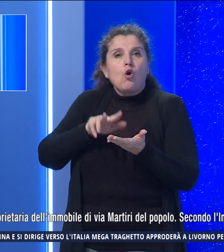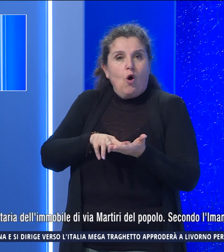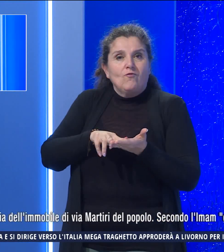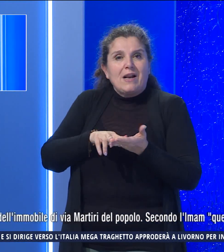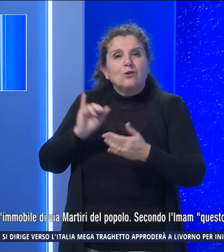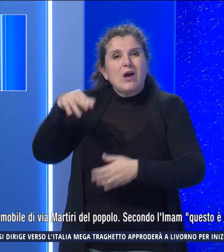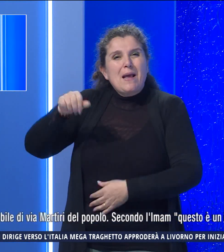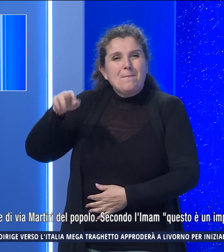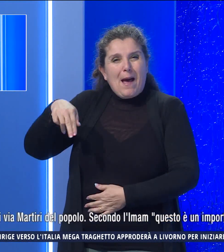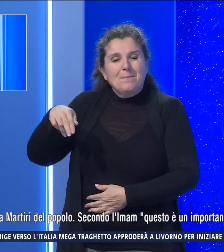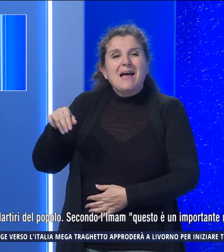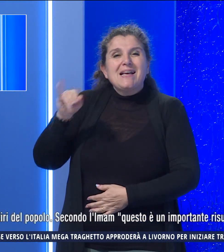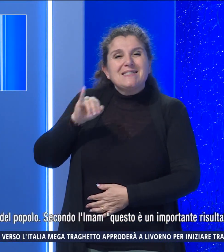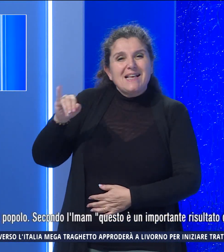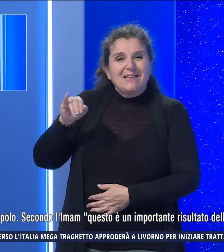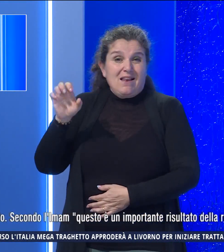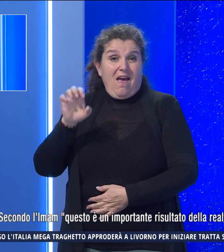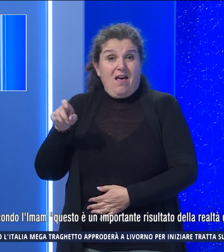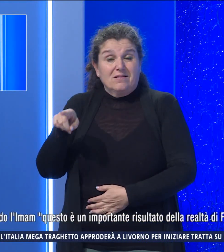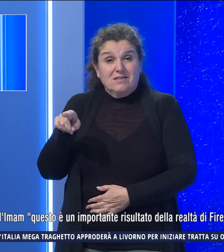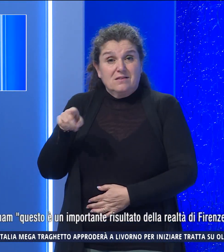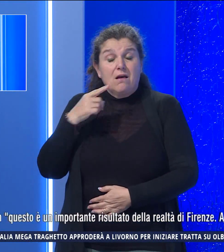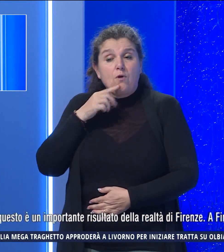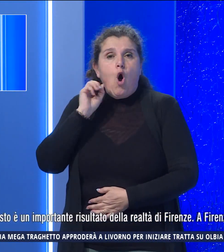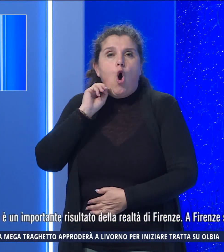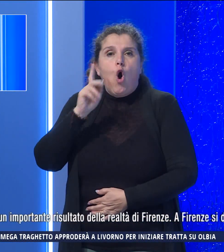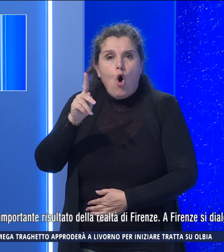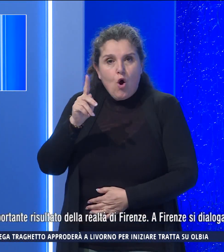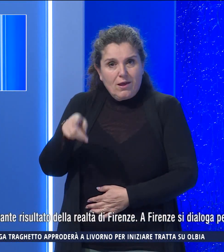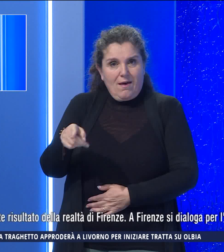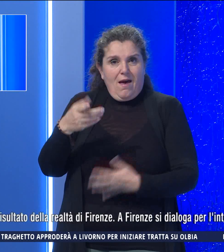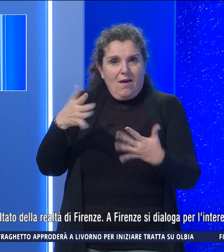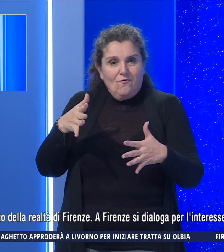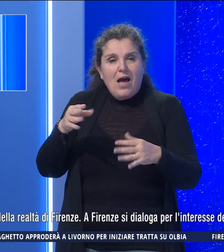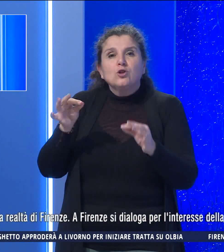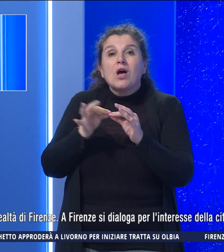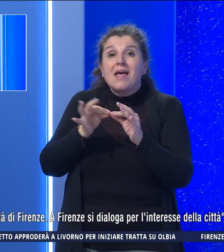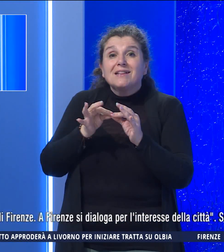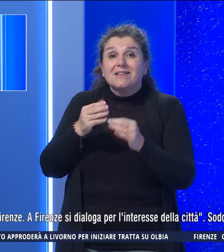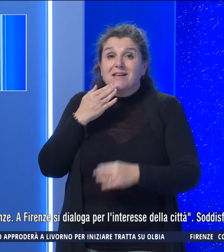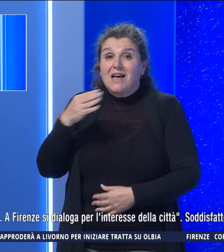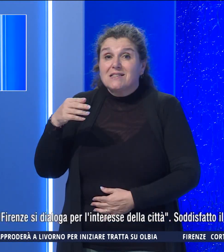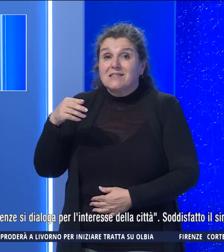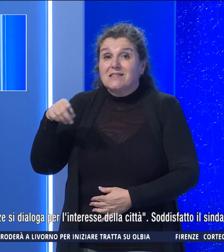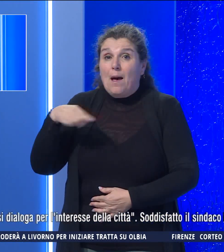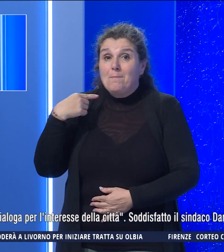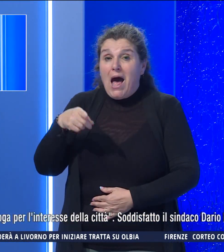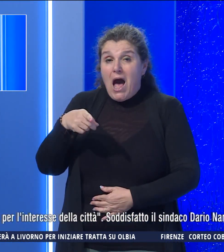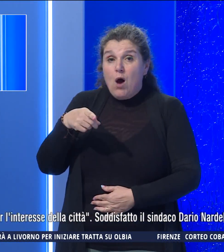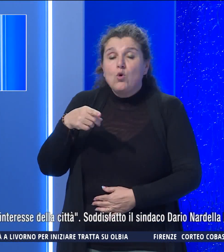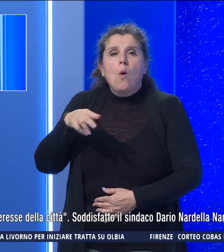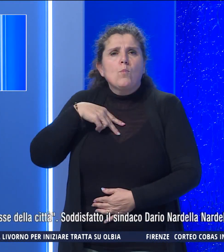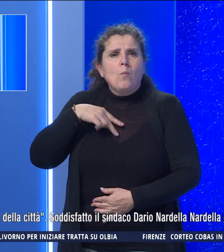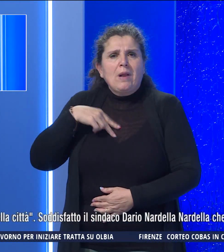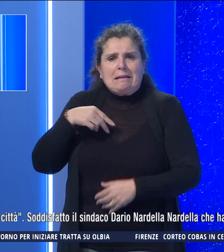l'imam Isedin El Zir annunciando l'ok da parte di Intesa San Paolo proprietaria dell'immobile